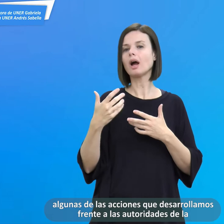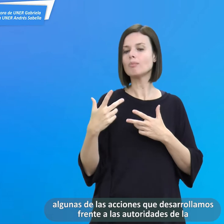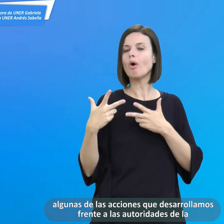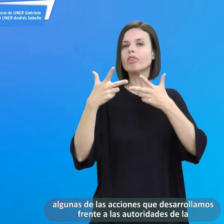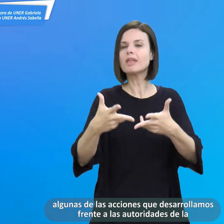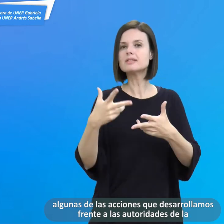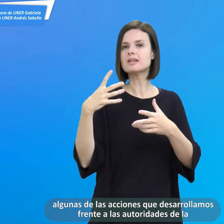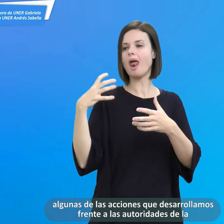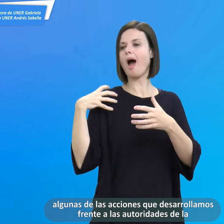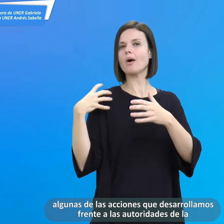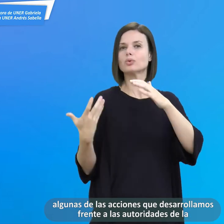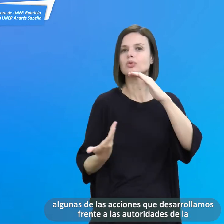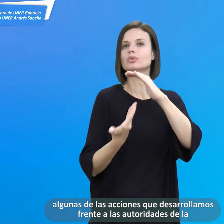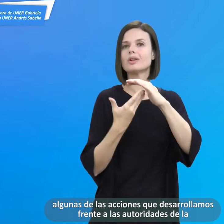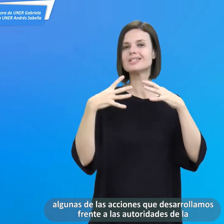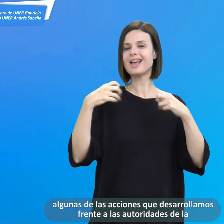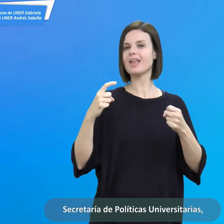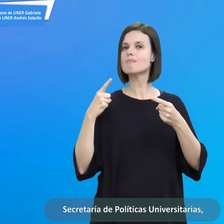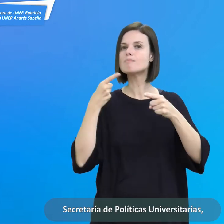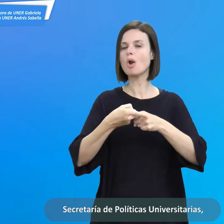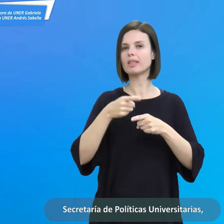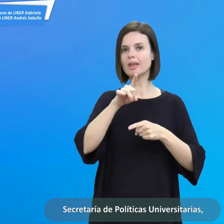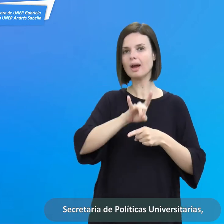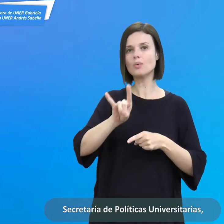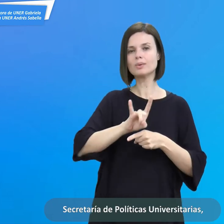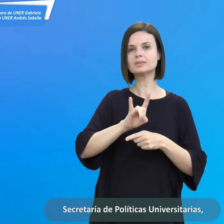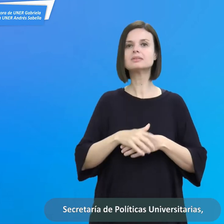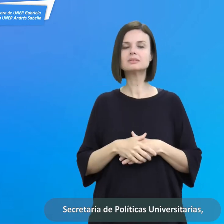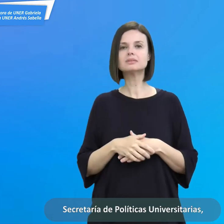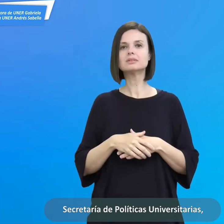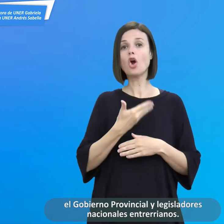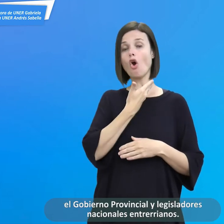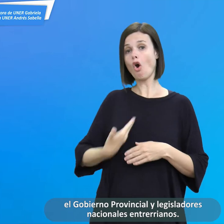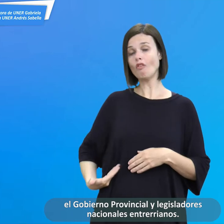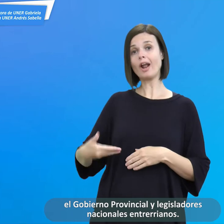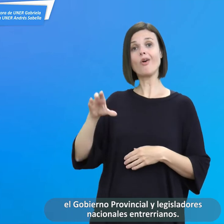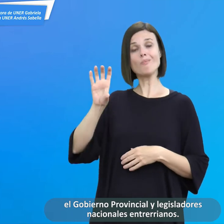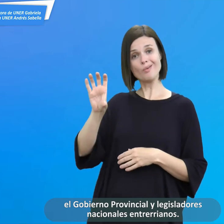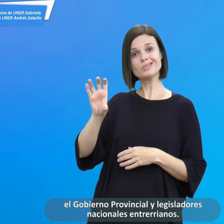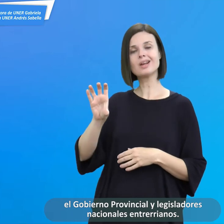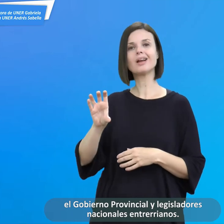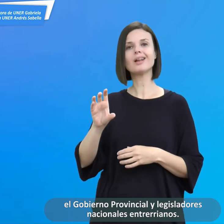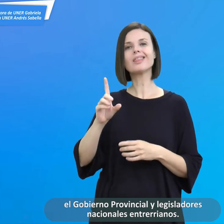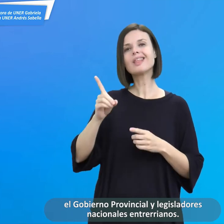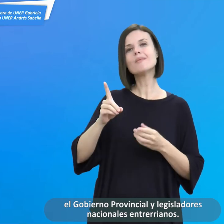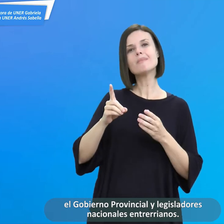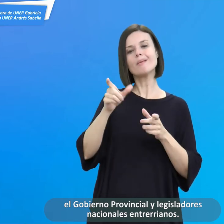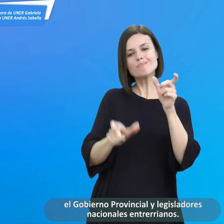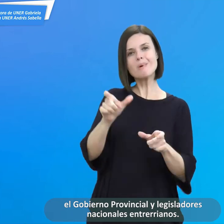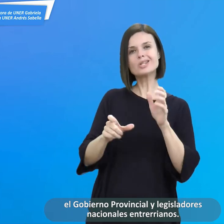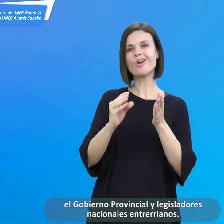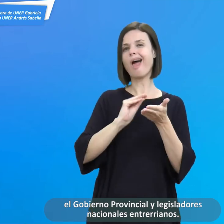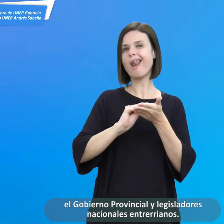desarrollamos frente a las autoridades de la Secretaría de Políticas Universitarias, el Gobierno Provincial